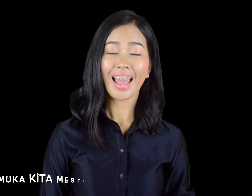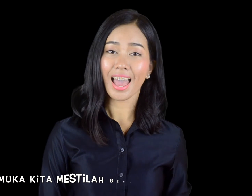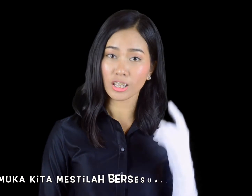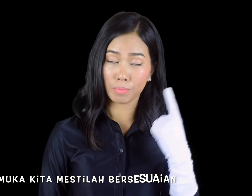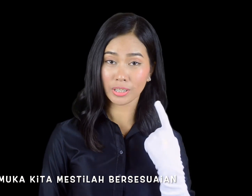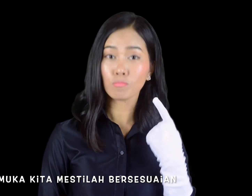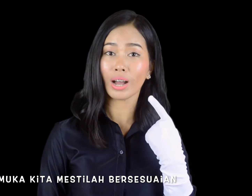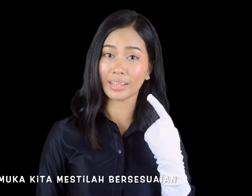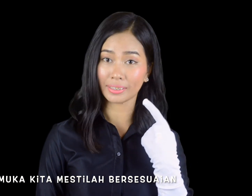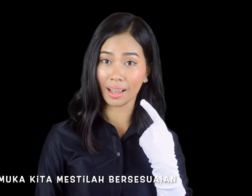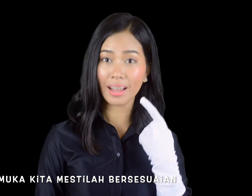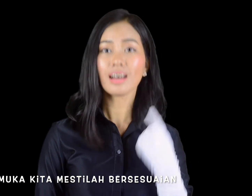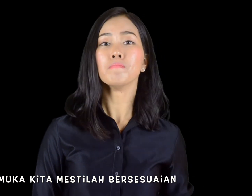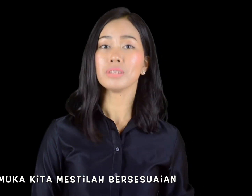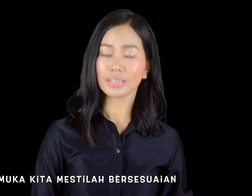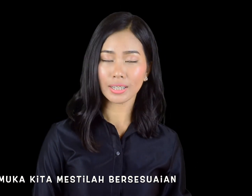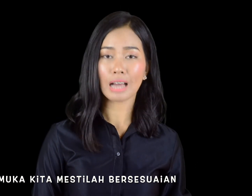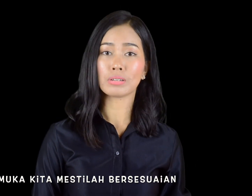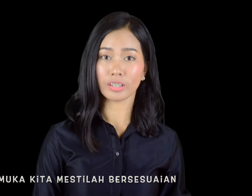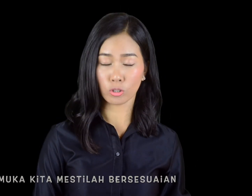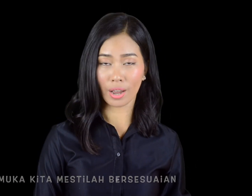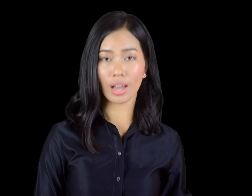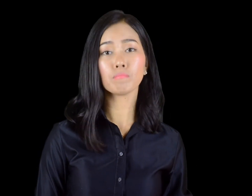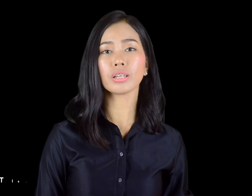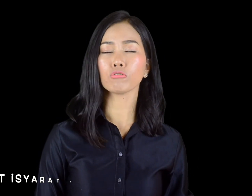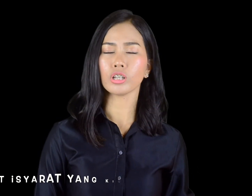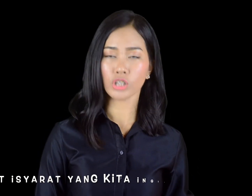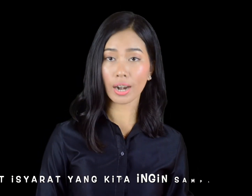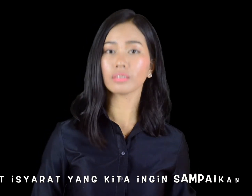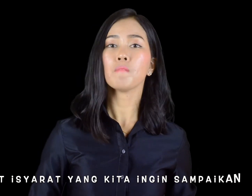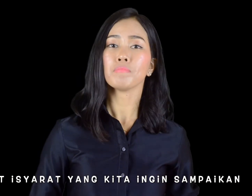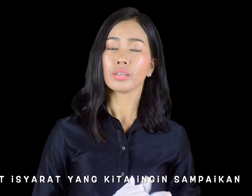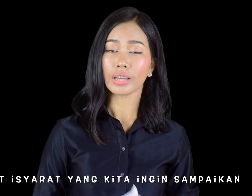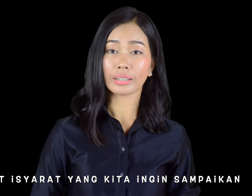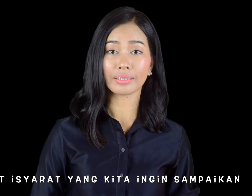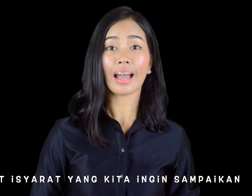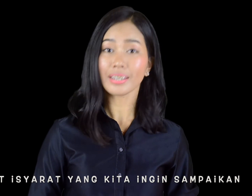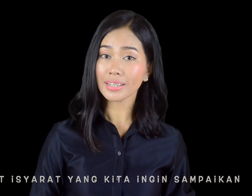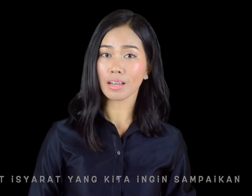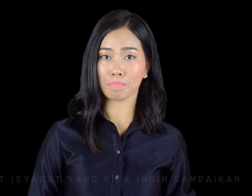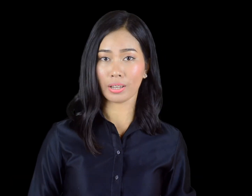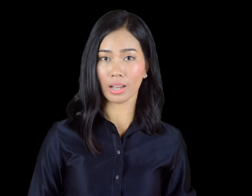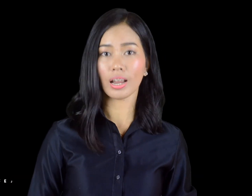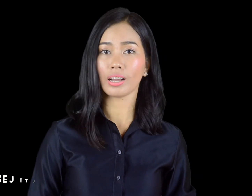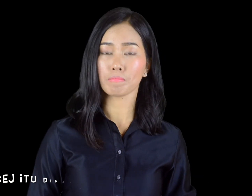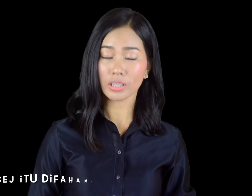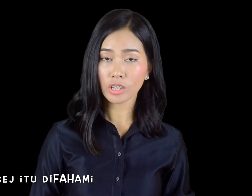ekspresi muka kita, mesti lah bersesuaian, mengikut isyarat, yang kita ingin sampaikan, agar mesej,